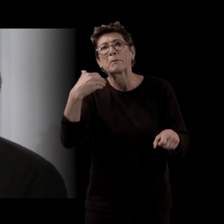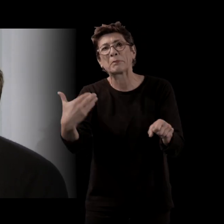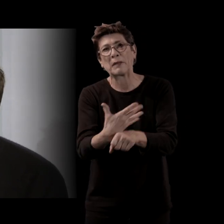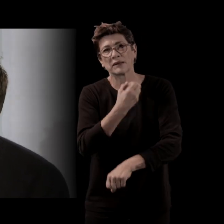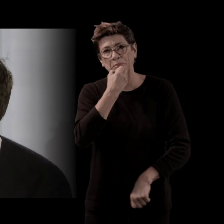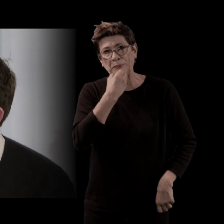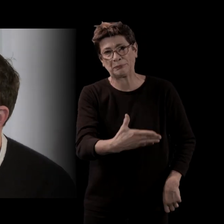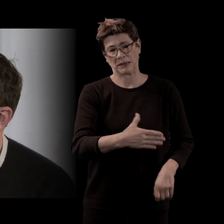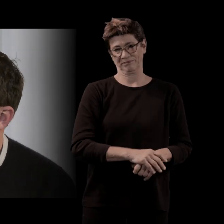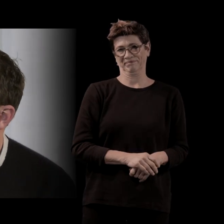'étais ravi,